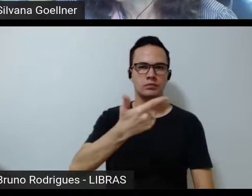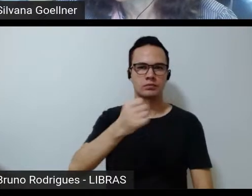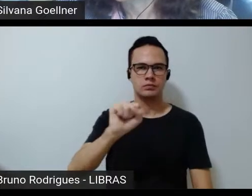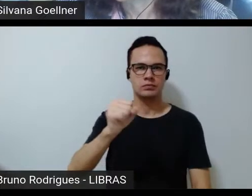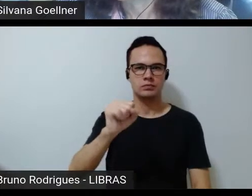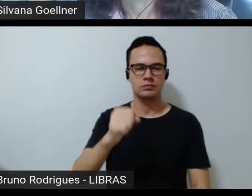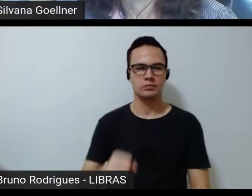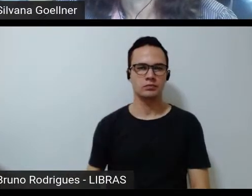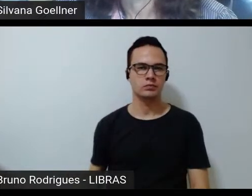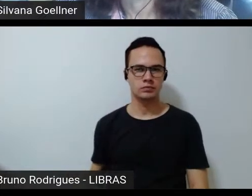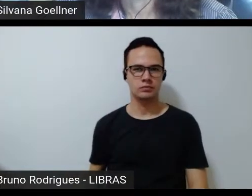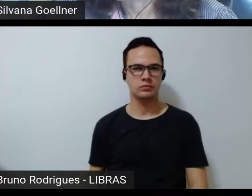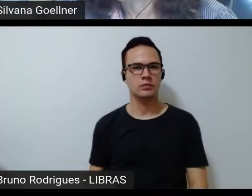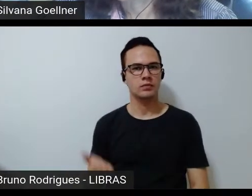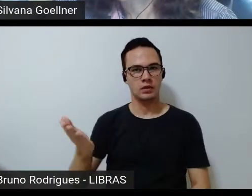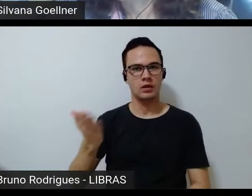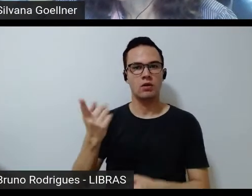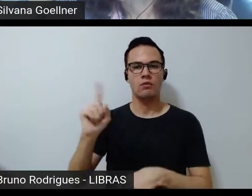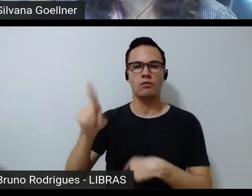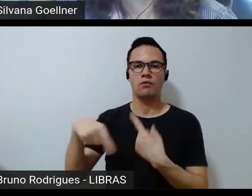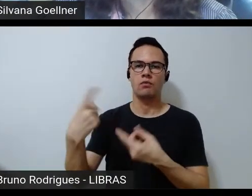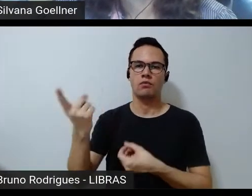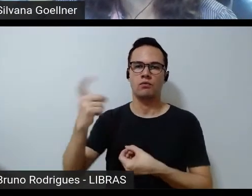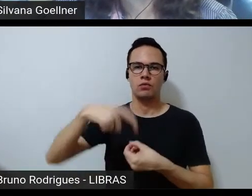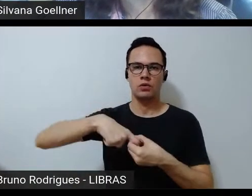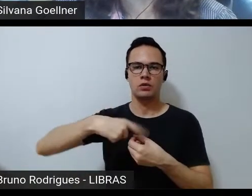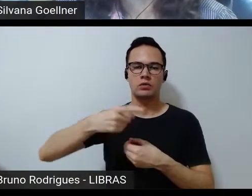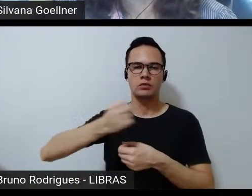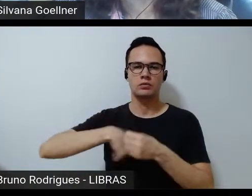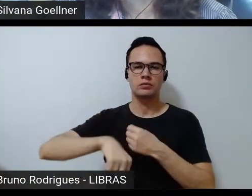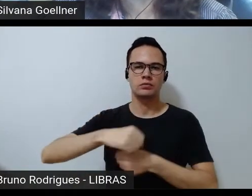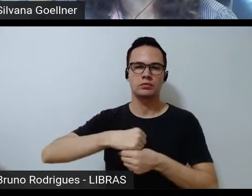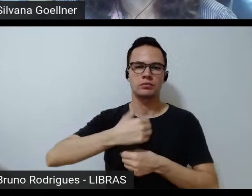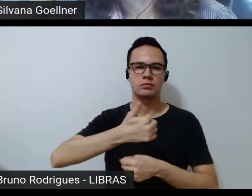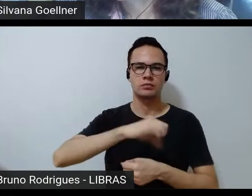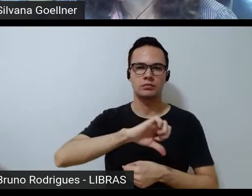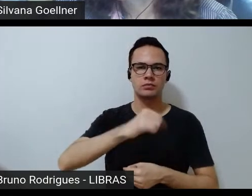e essa prova volta ao Programa Olímpico em 1968,